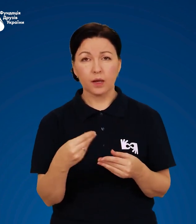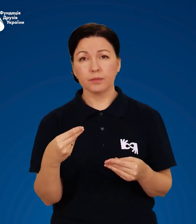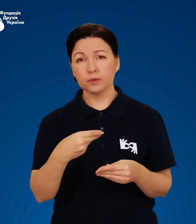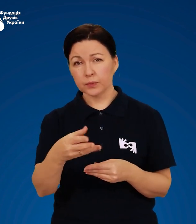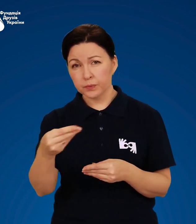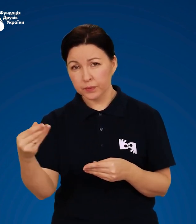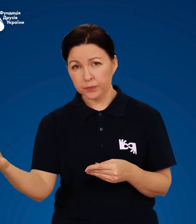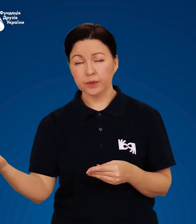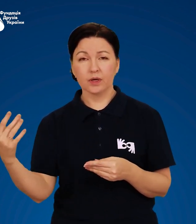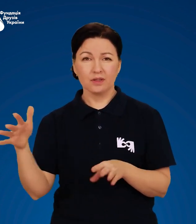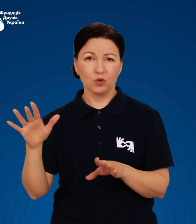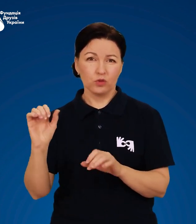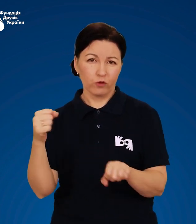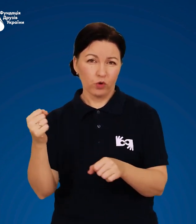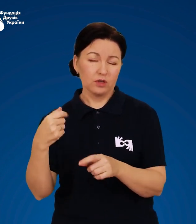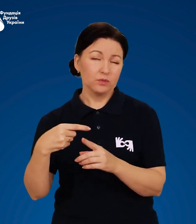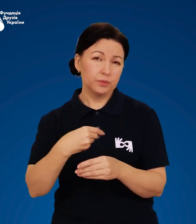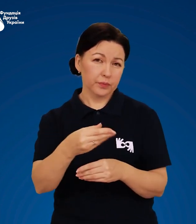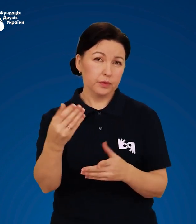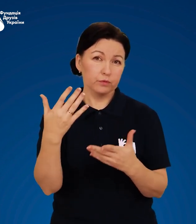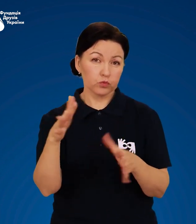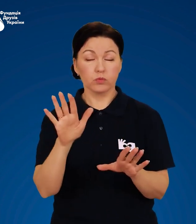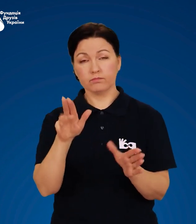розкидають пісок на обмерзлий тротуар.